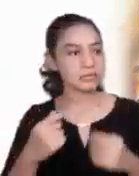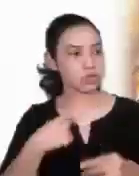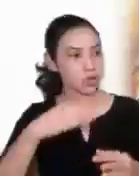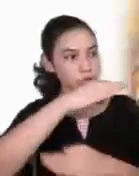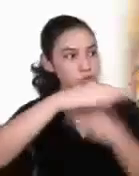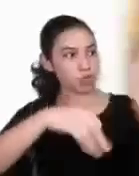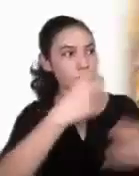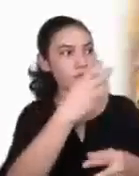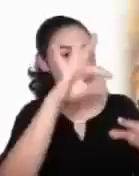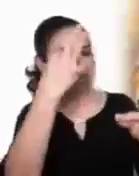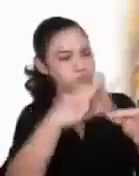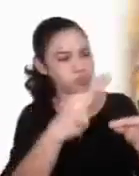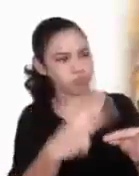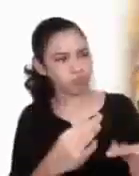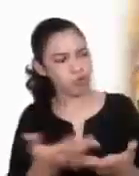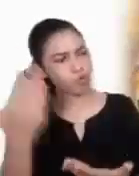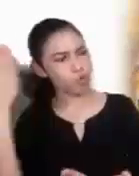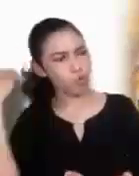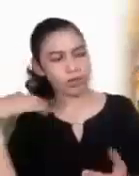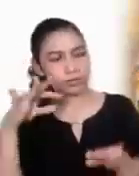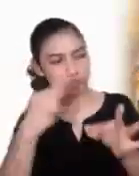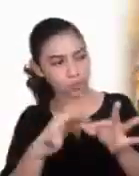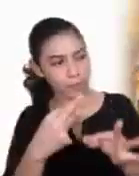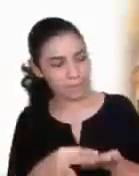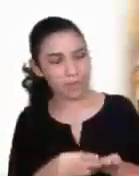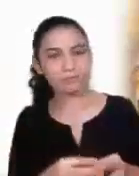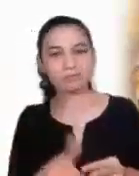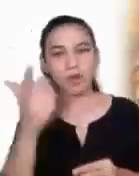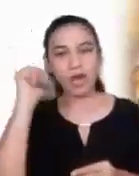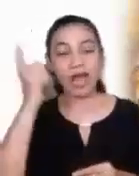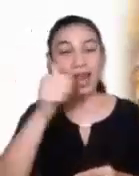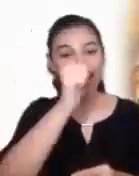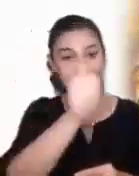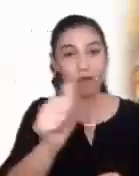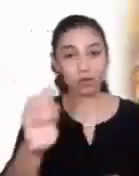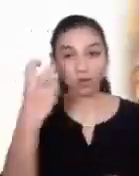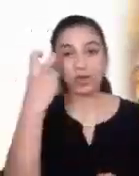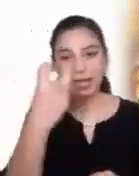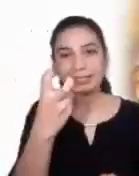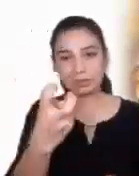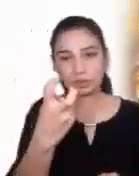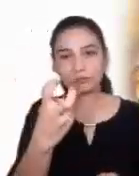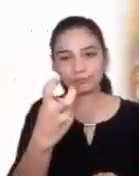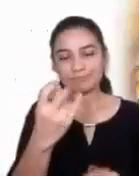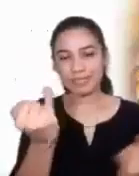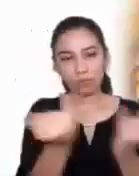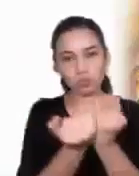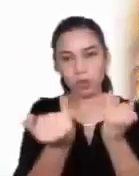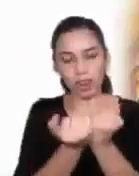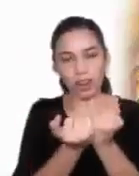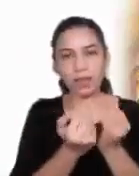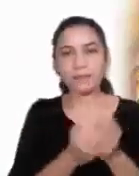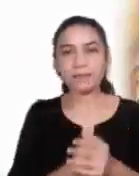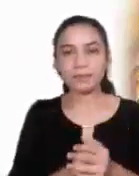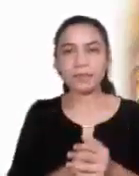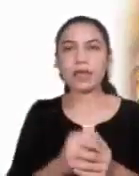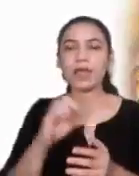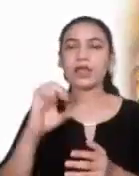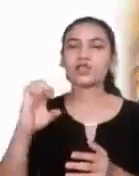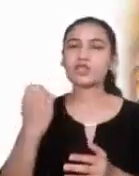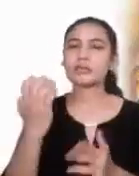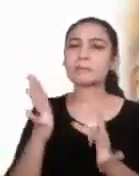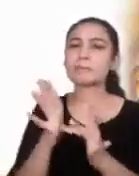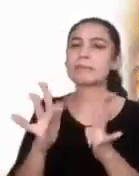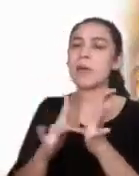que ojalá pudiéramos decir cada uno de nosotros. Para hacer su propuesta, Jesús lo